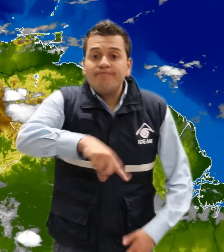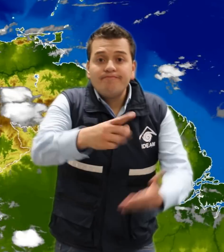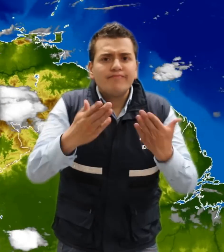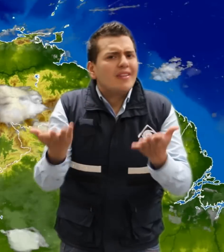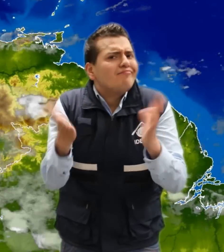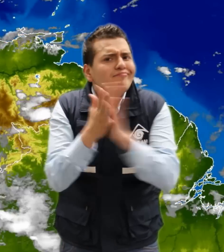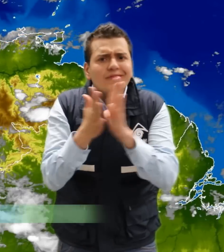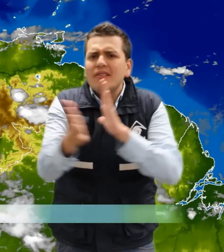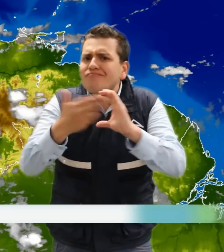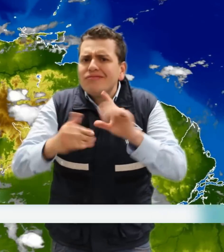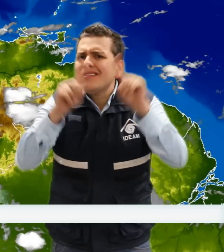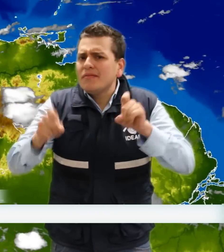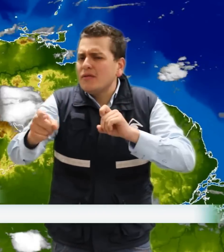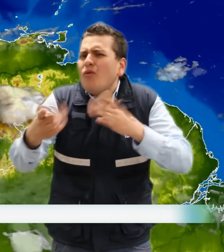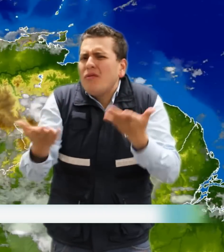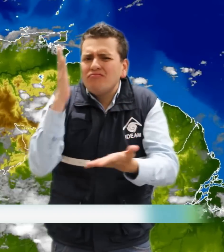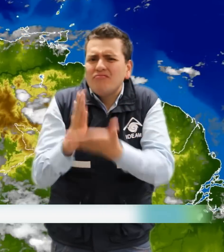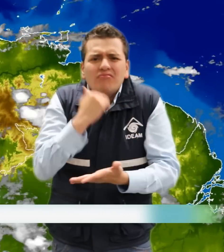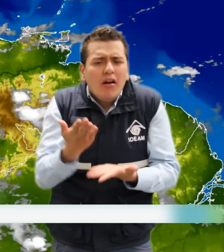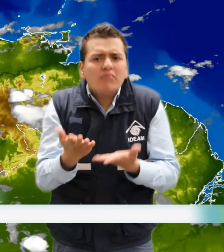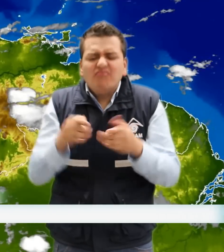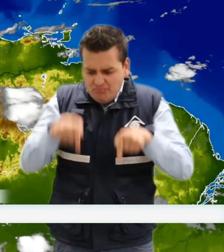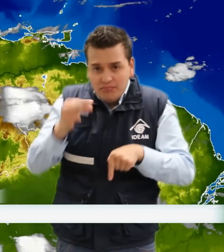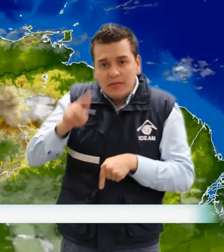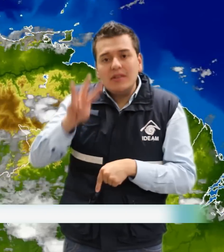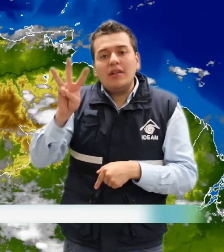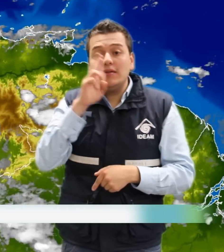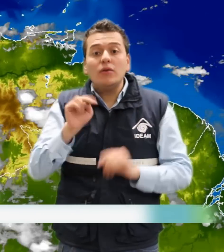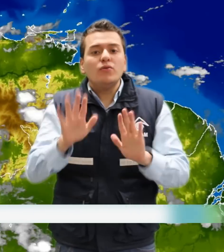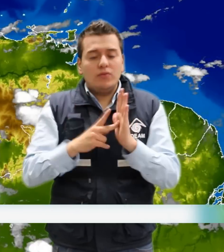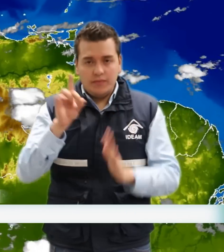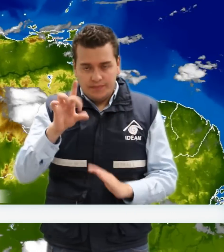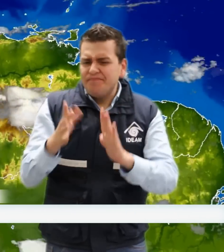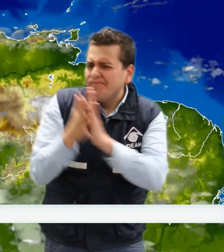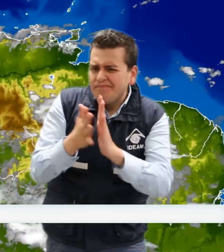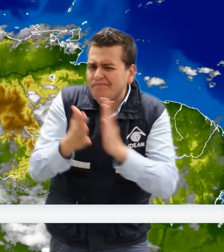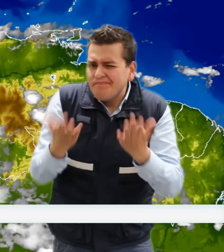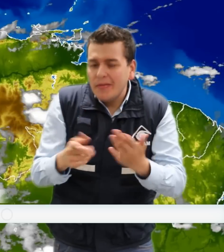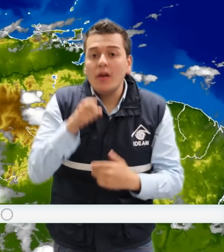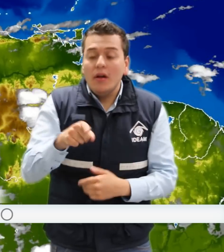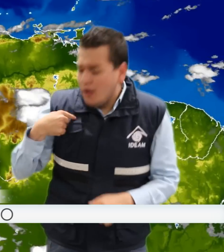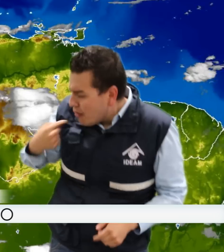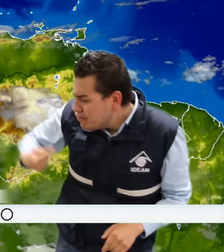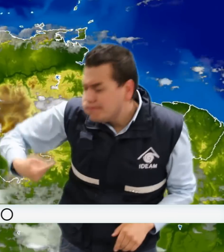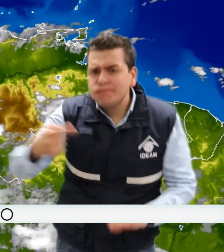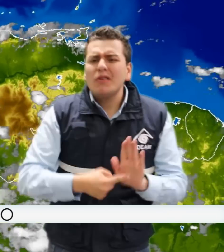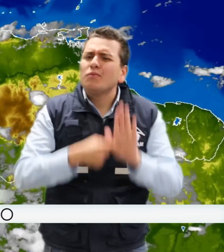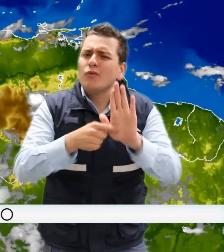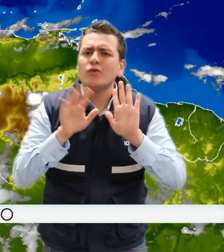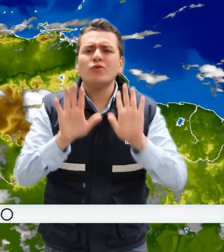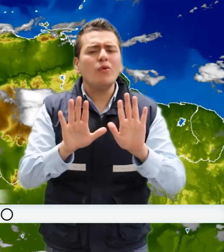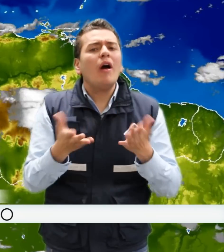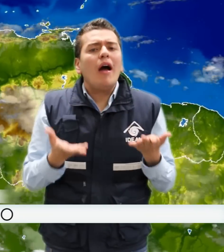Bienvenidos al pronóstico del estado del tiempo para hoy miércoles 3 de junio de 2015. En las últimas horas, en gran parte del